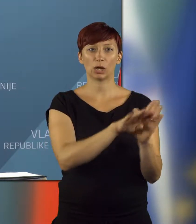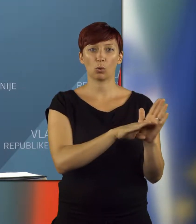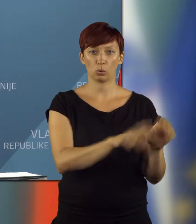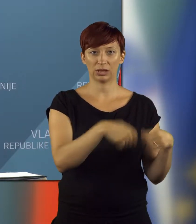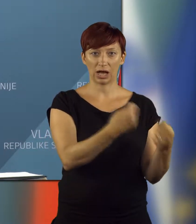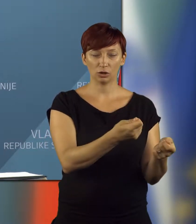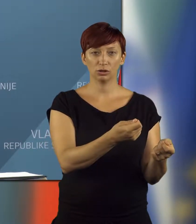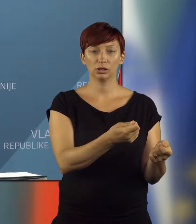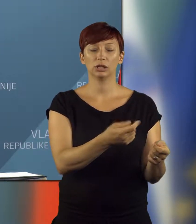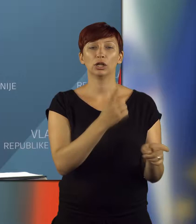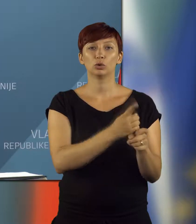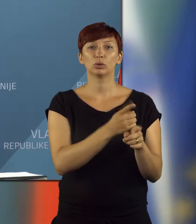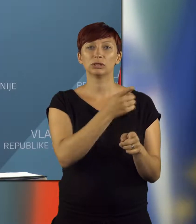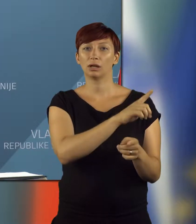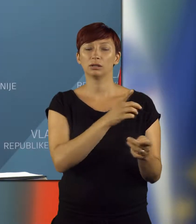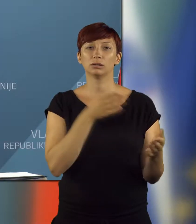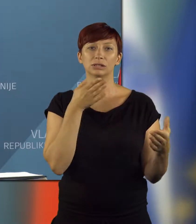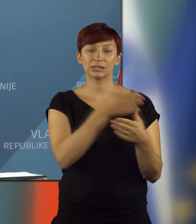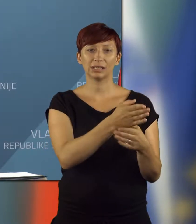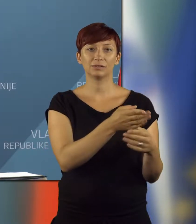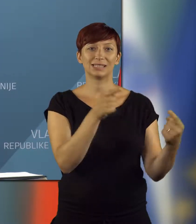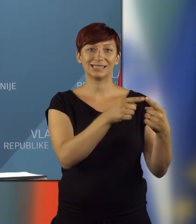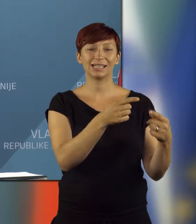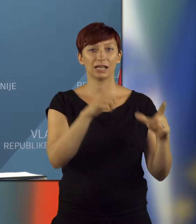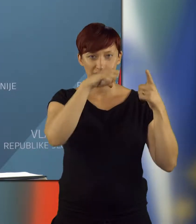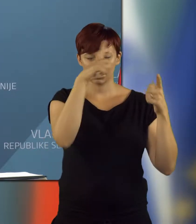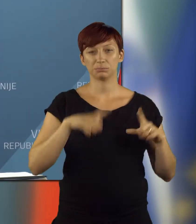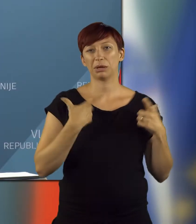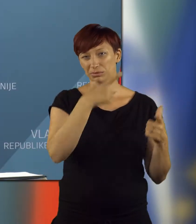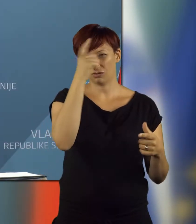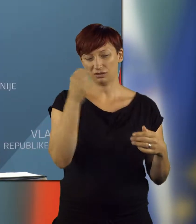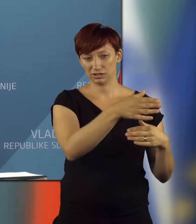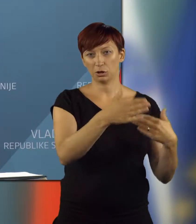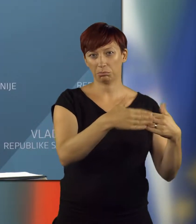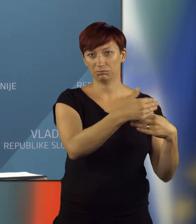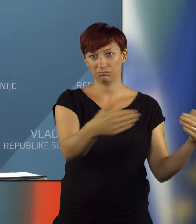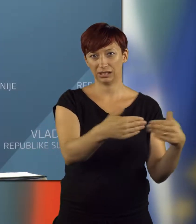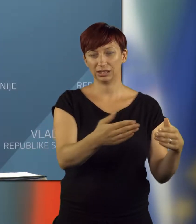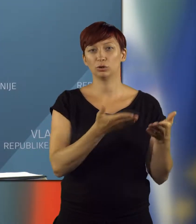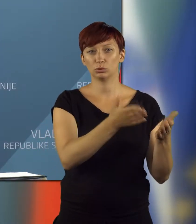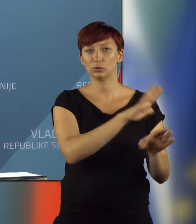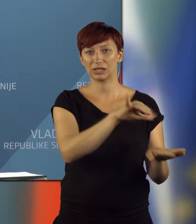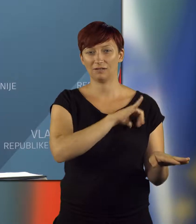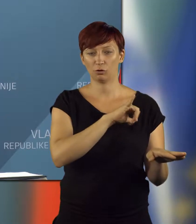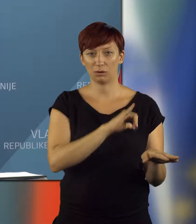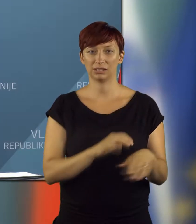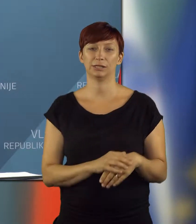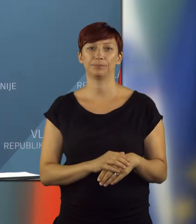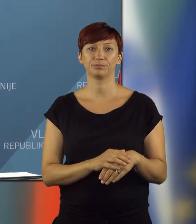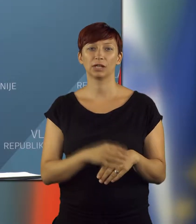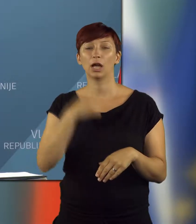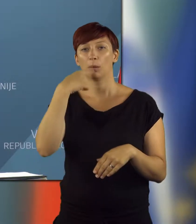zakonodajo, predvsem pa, da je tudi v neposrednosti ko z prebivalci omeji in nudi vse potrebne informacije.